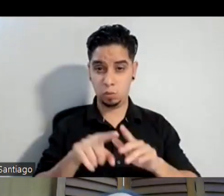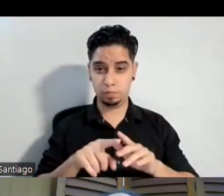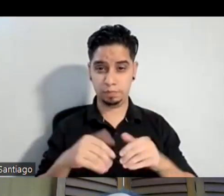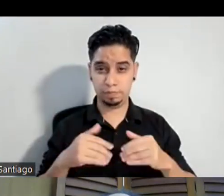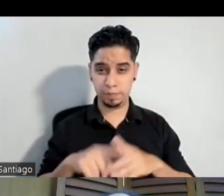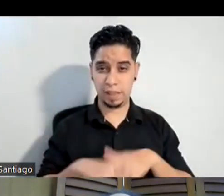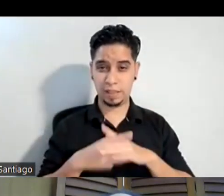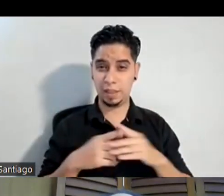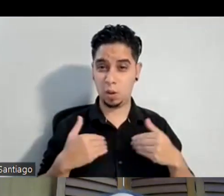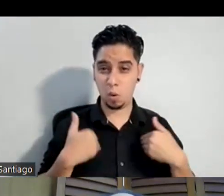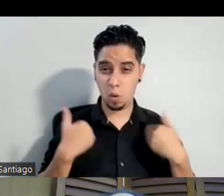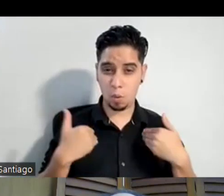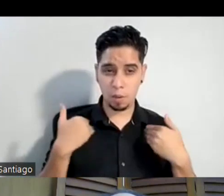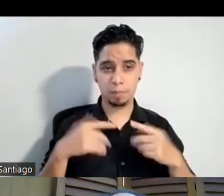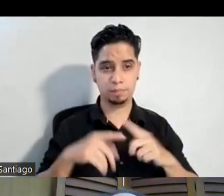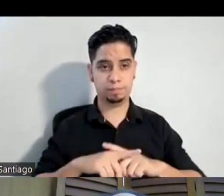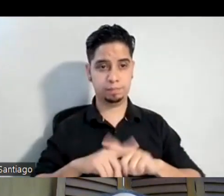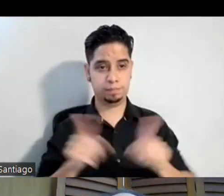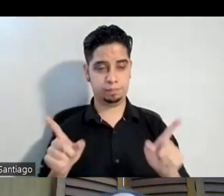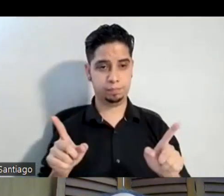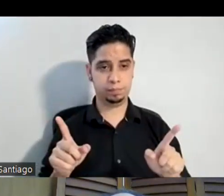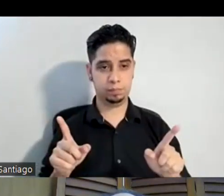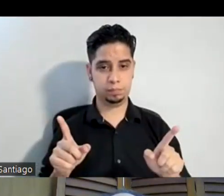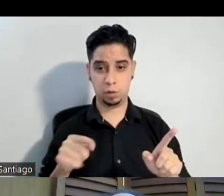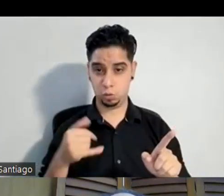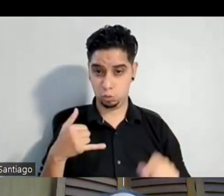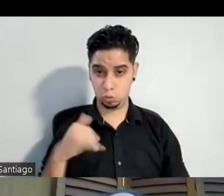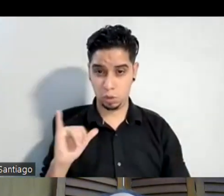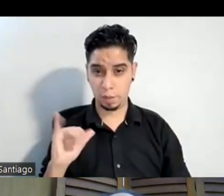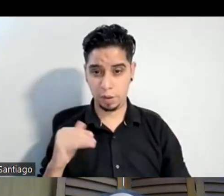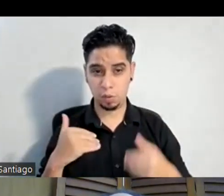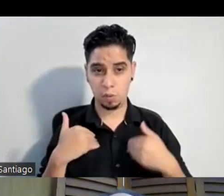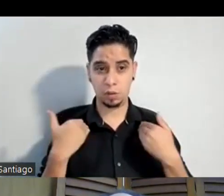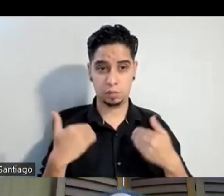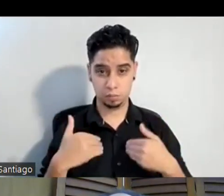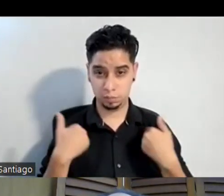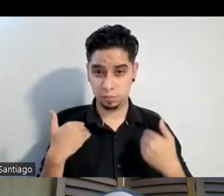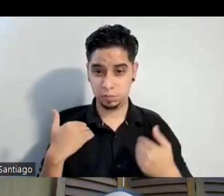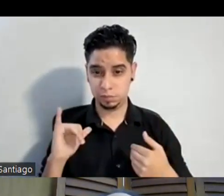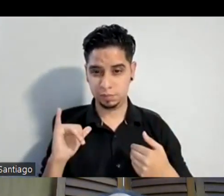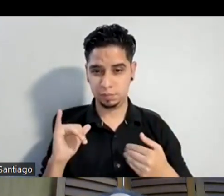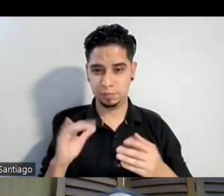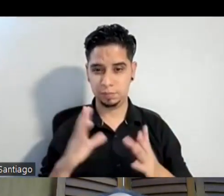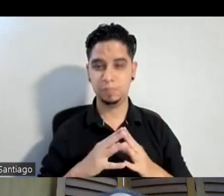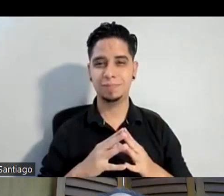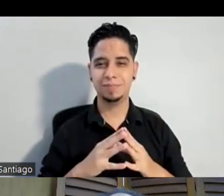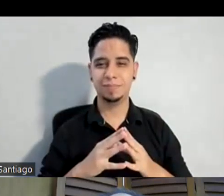es relativamente tú eres joven no eres relativamente tú eres joven ¿hay alguna